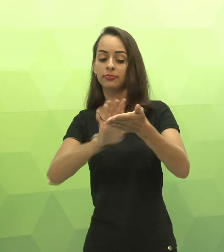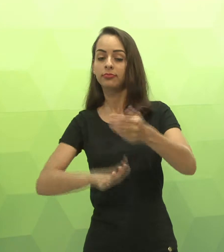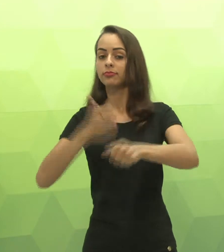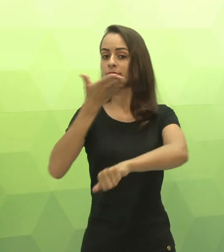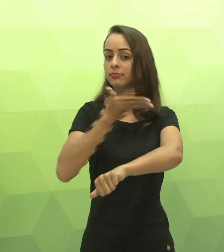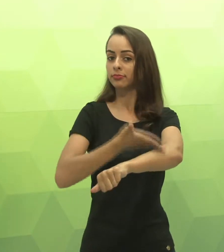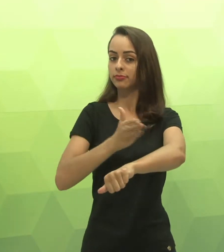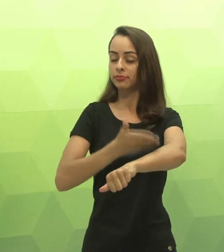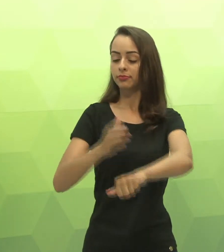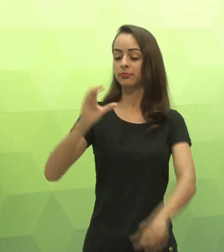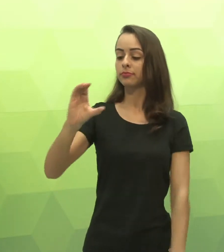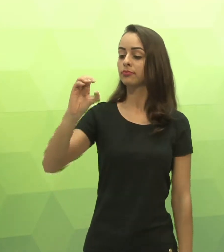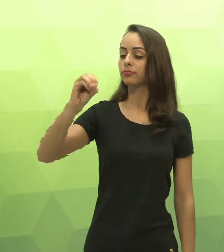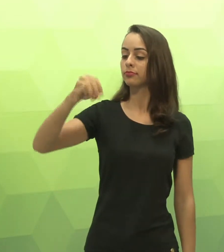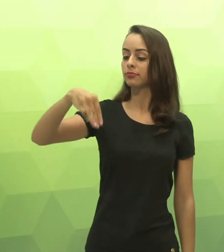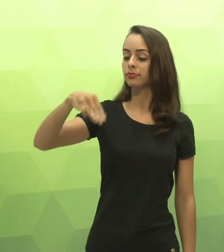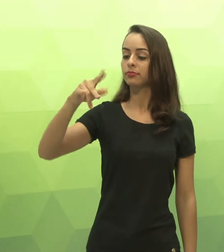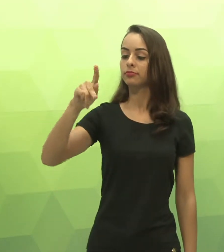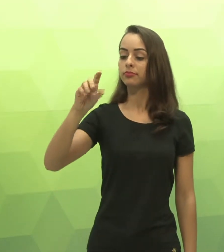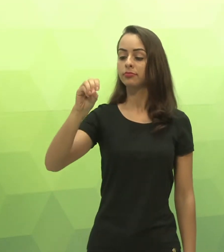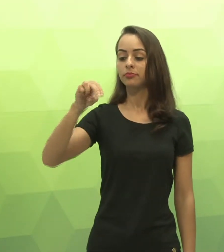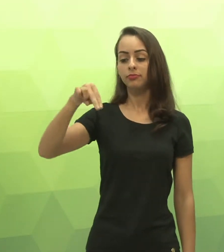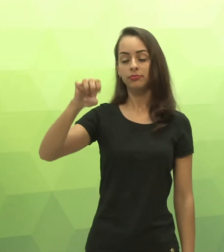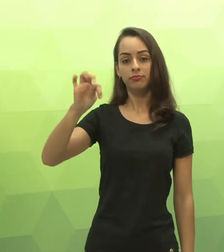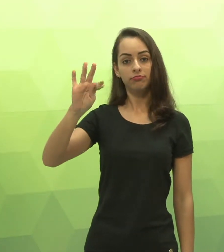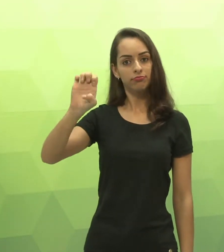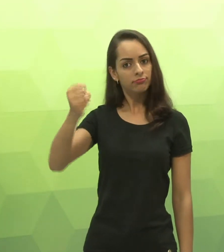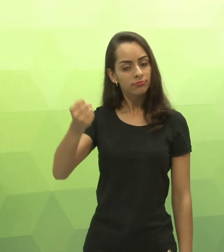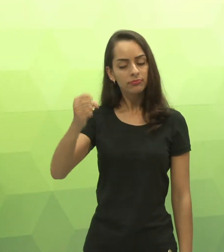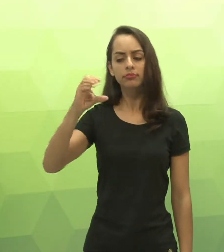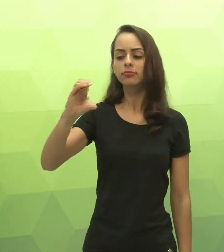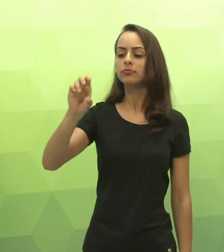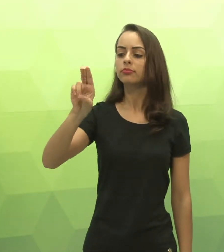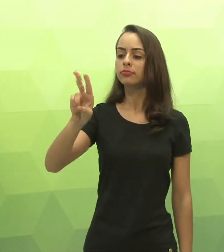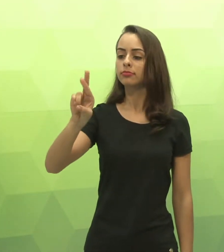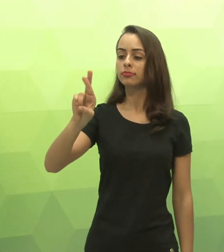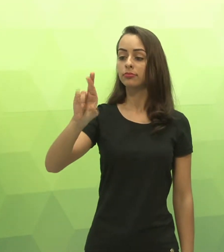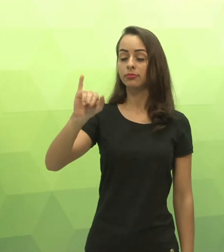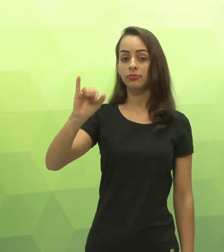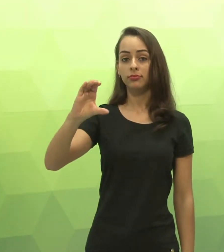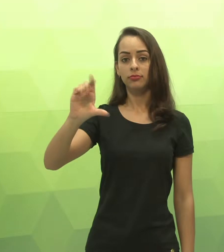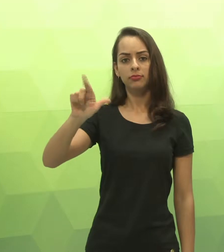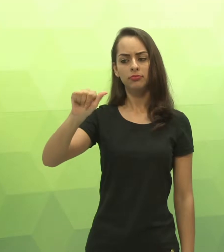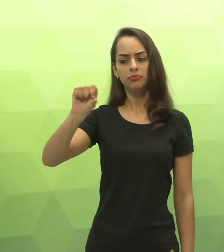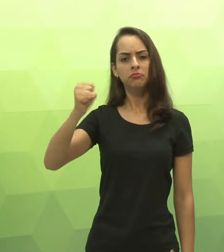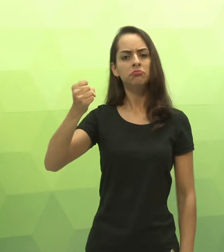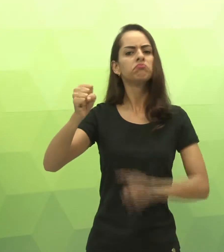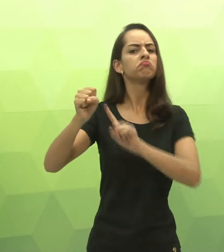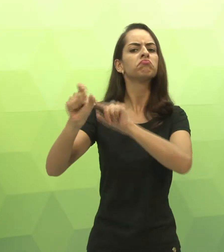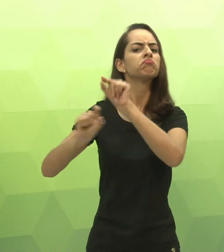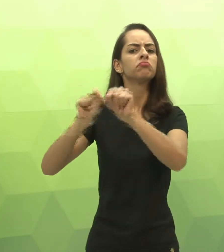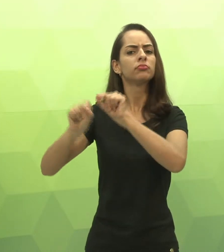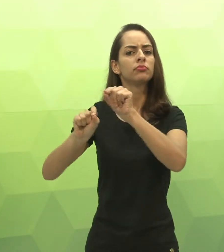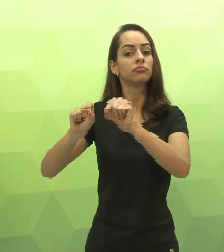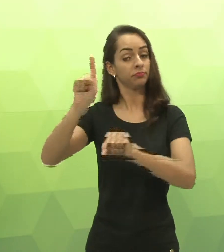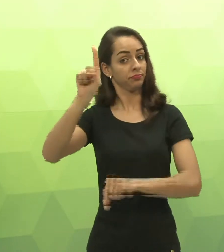que são as atividades práticas de componentes curriculares. Mas, que é esse PCC? Veja só,